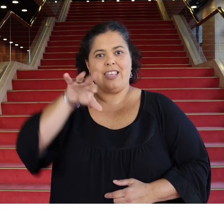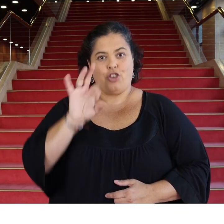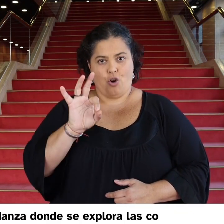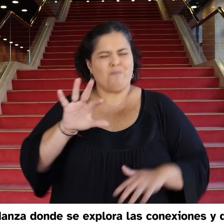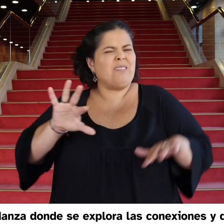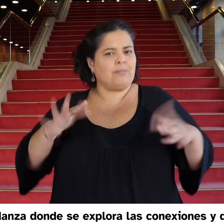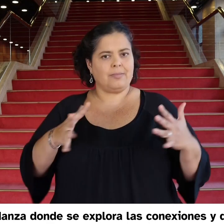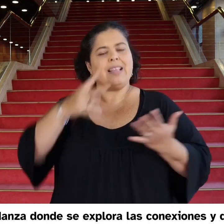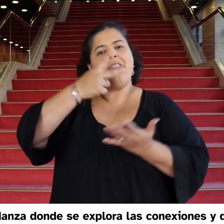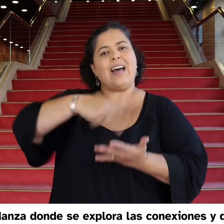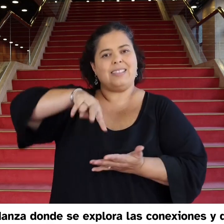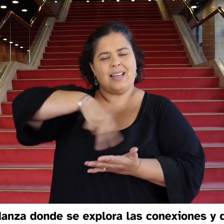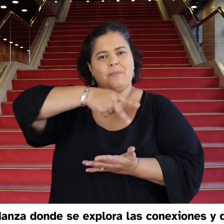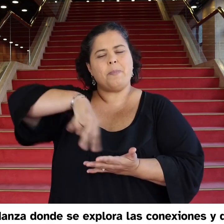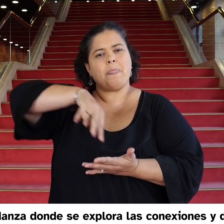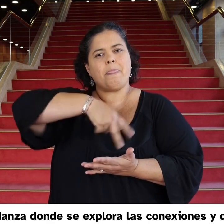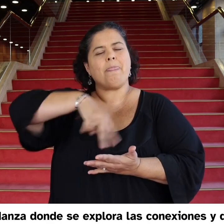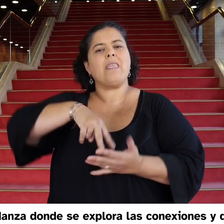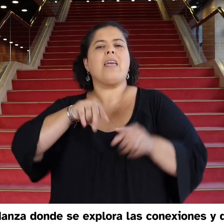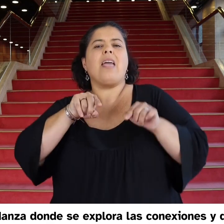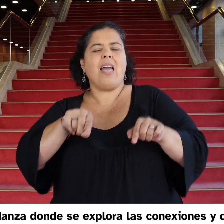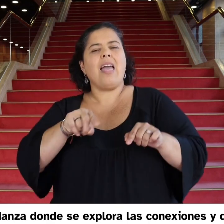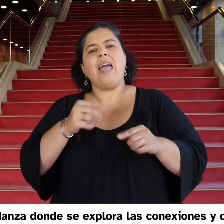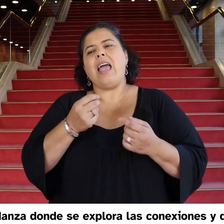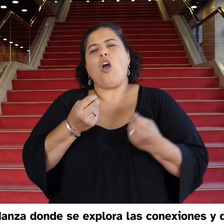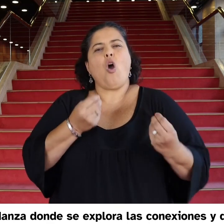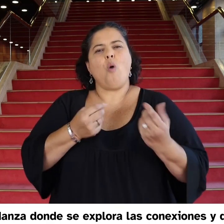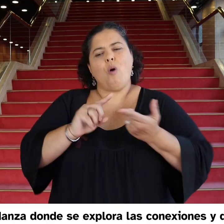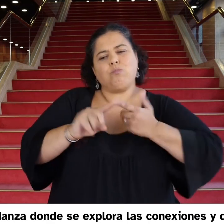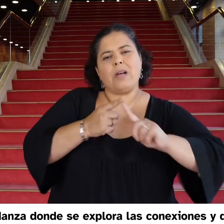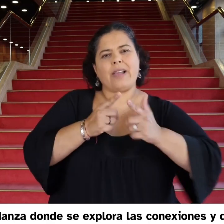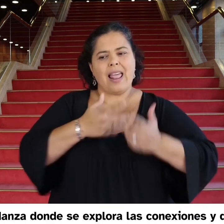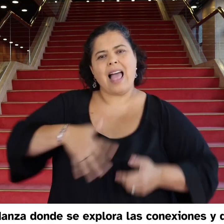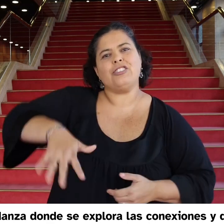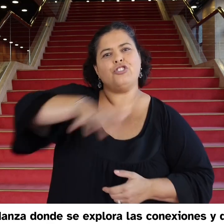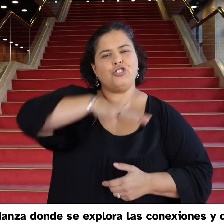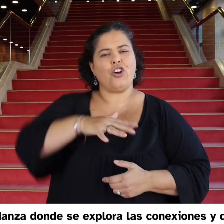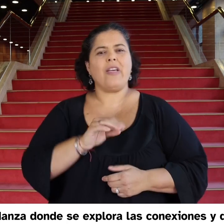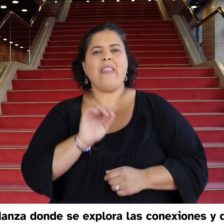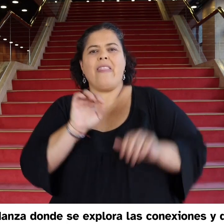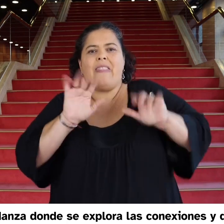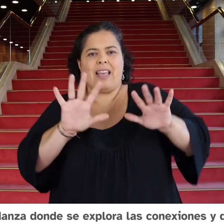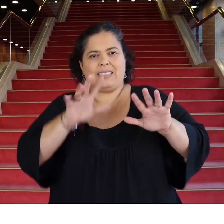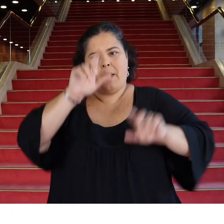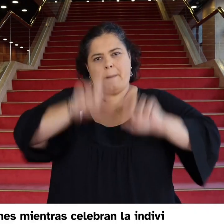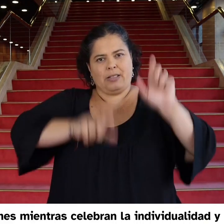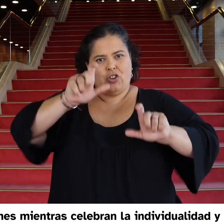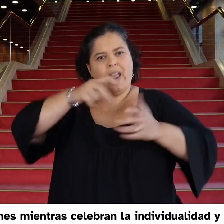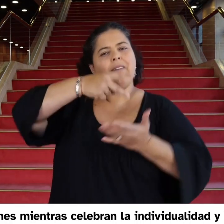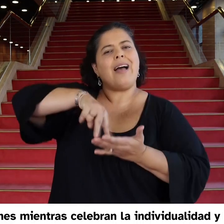Espectáculo de danza donde se exploran las conexiones y desconexiones entre diez bailarines mientras celebran la